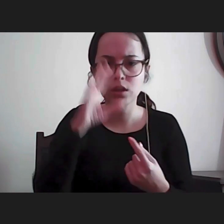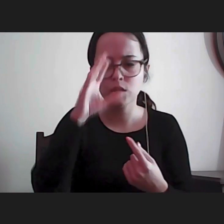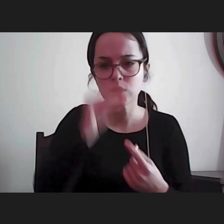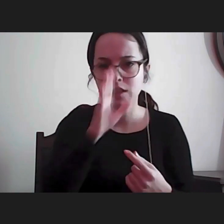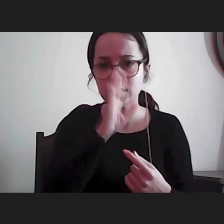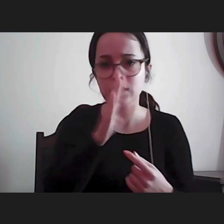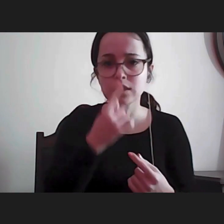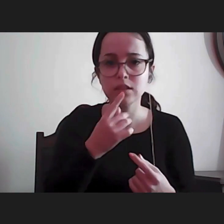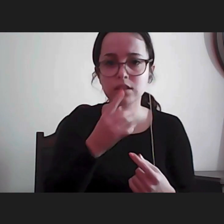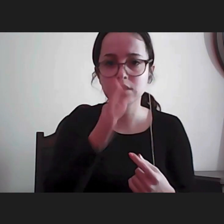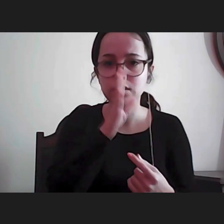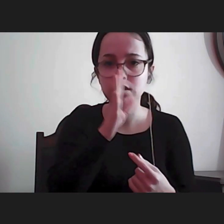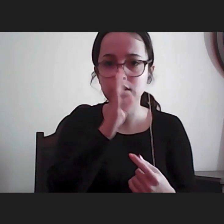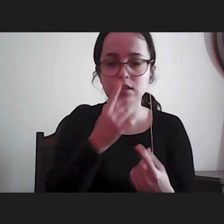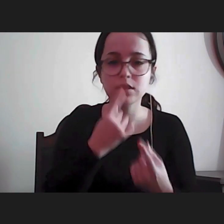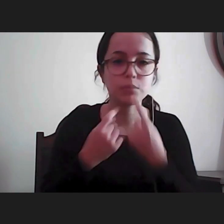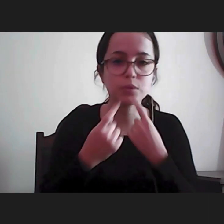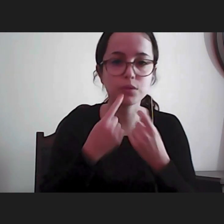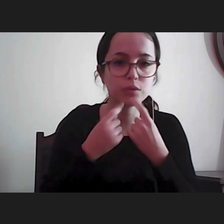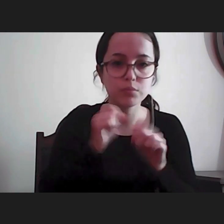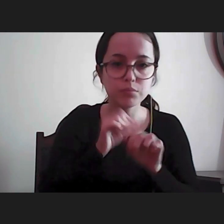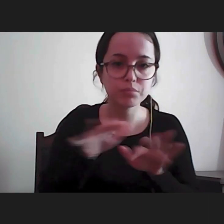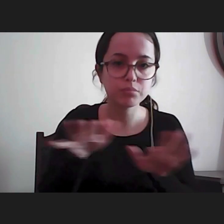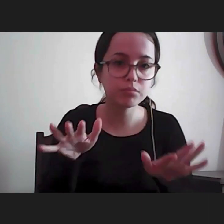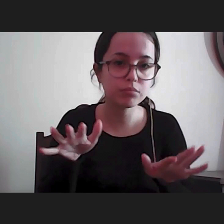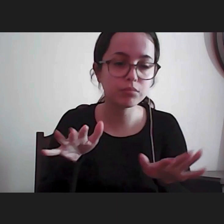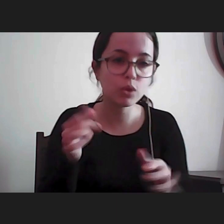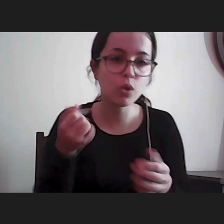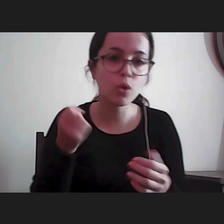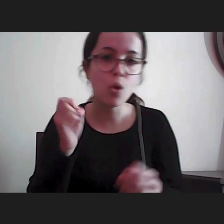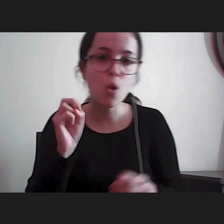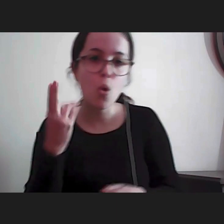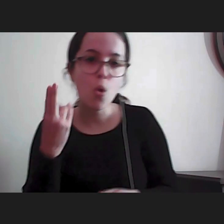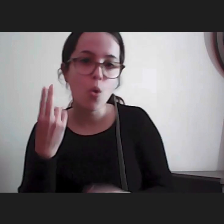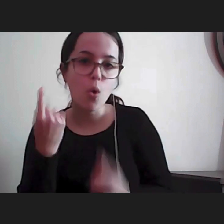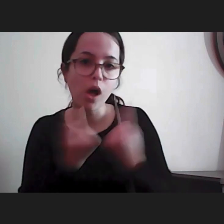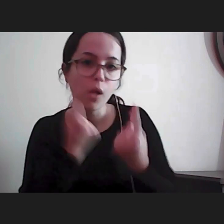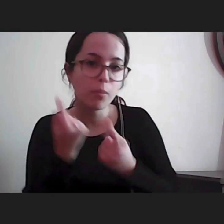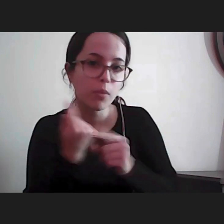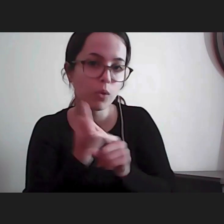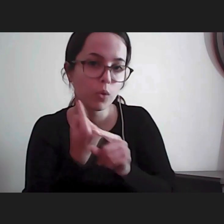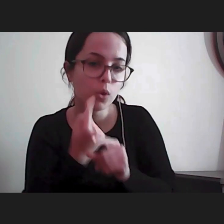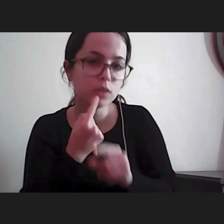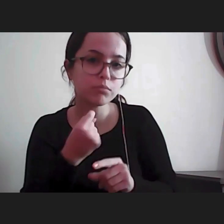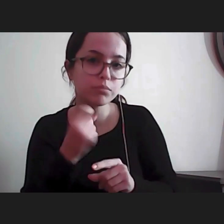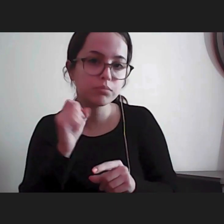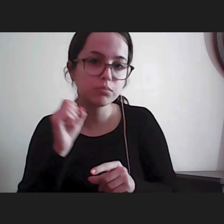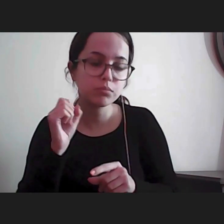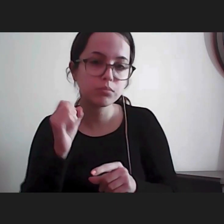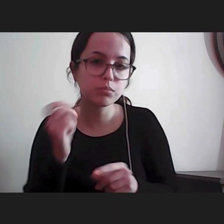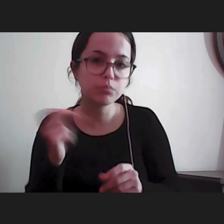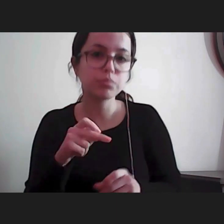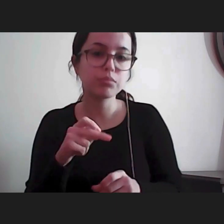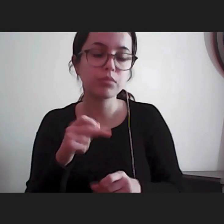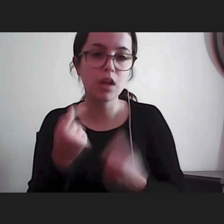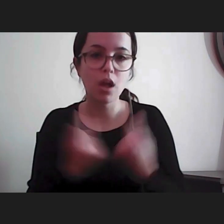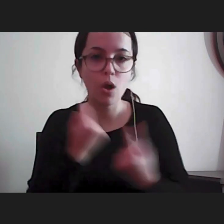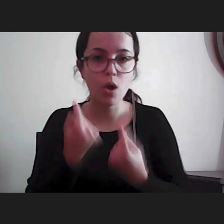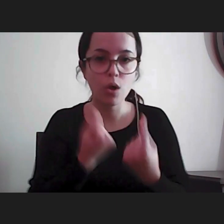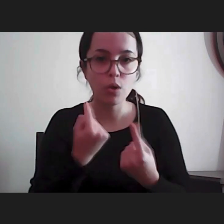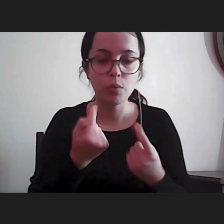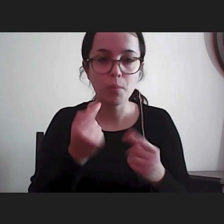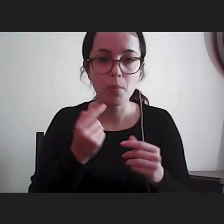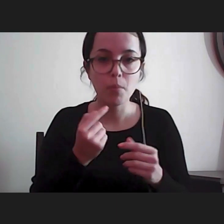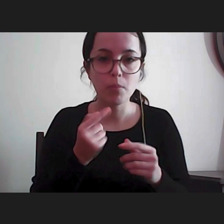para já que possam partilhar ou se haveria alguma questão que tenha surgido a propósito de algum passo